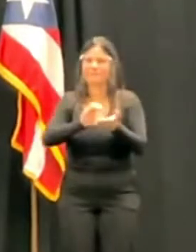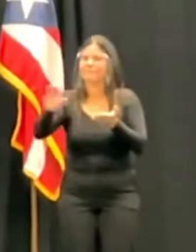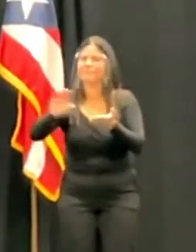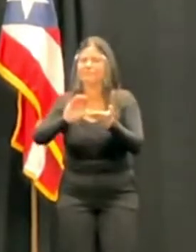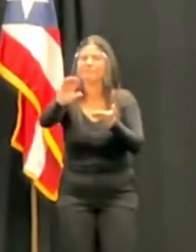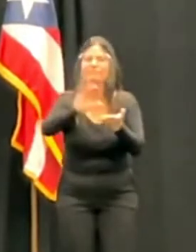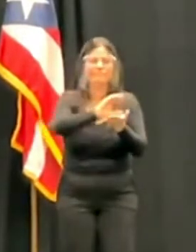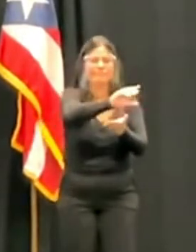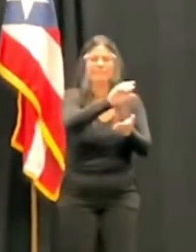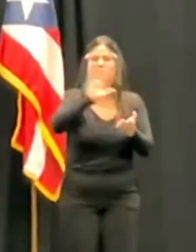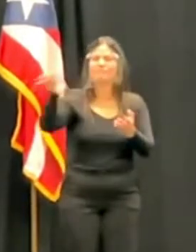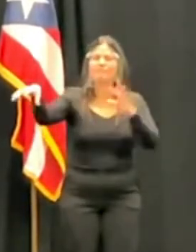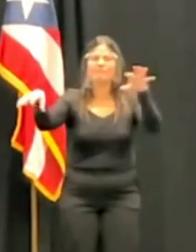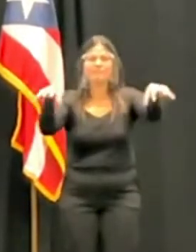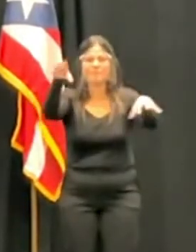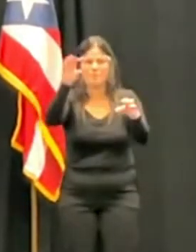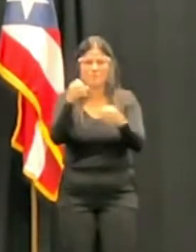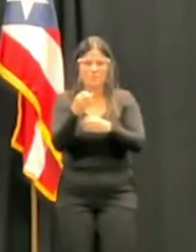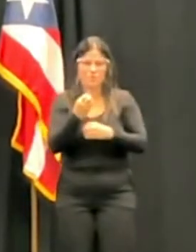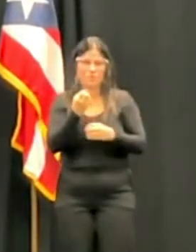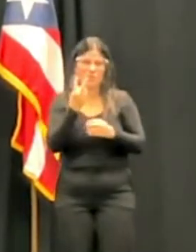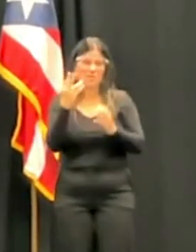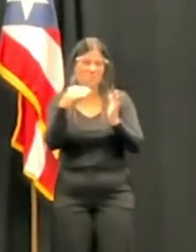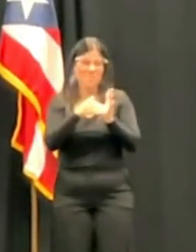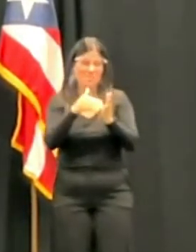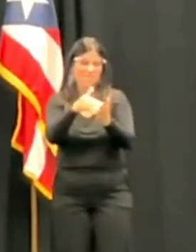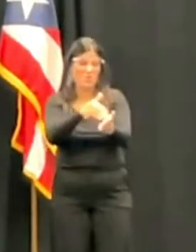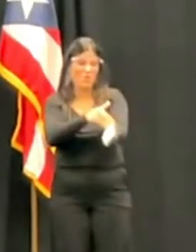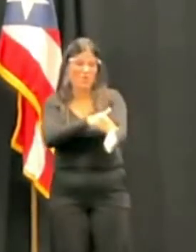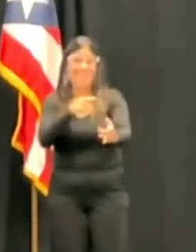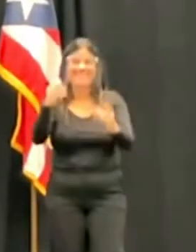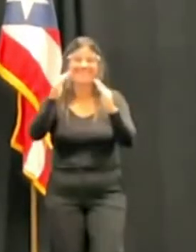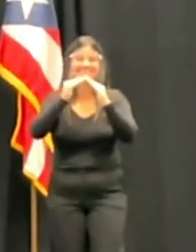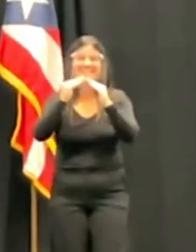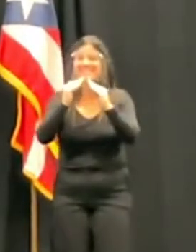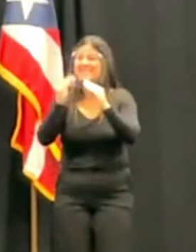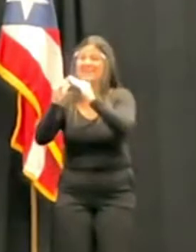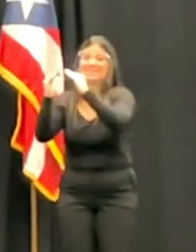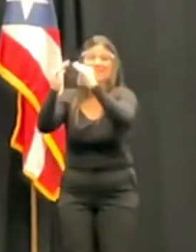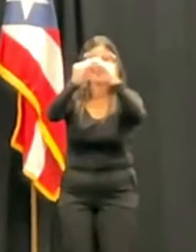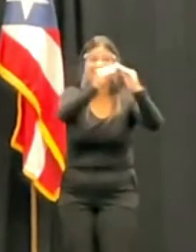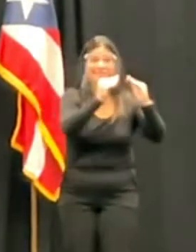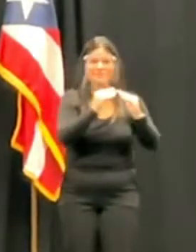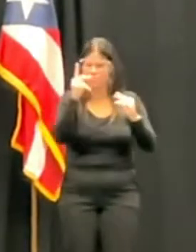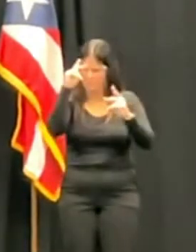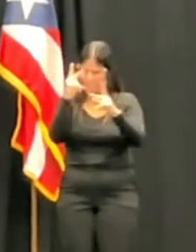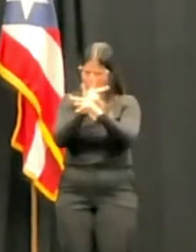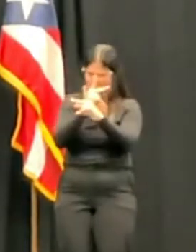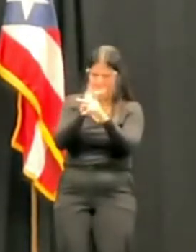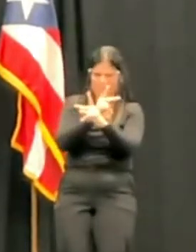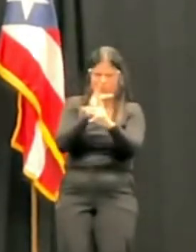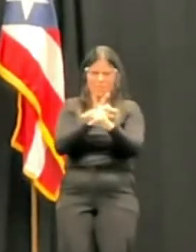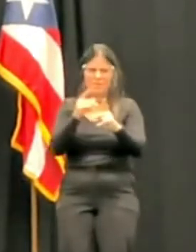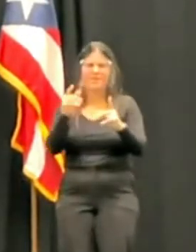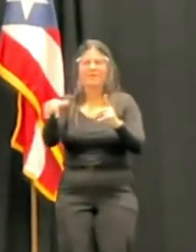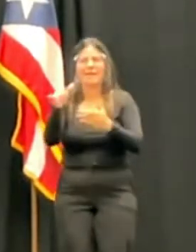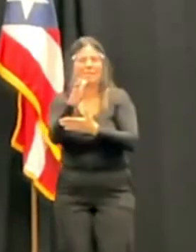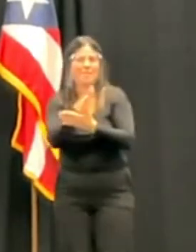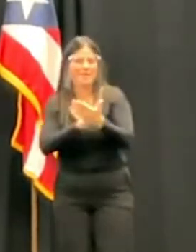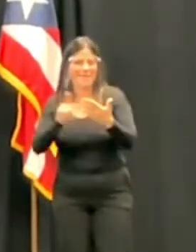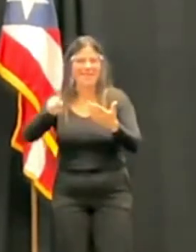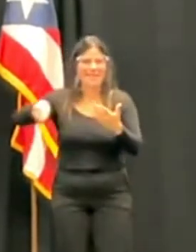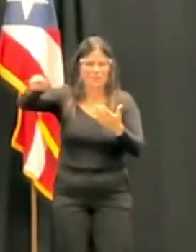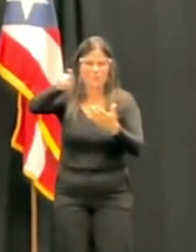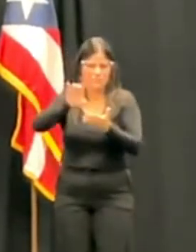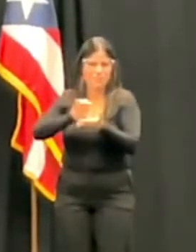reconstruir viviendas, pero tienen que poner 30 y, sencillamente, no los tienen. Este fondo que ha desarrollado